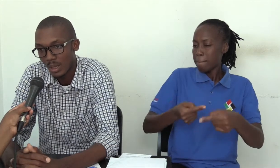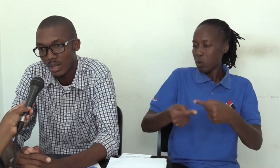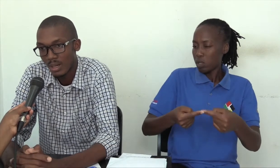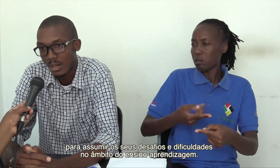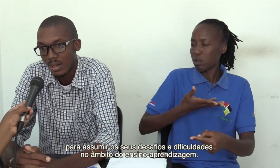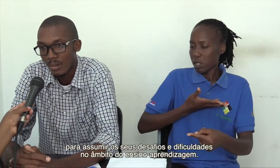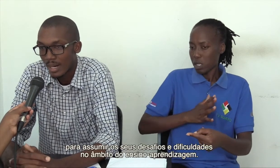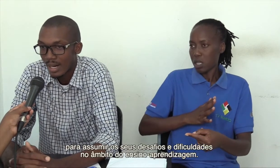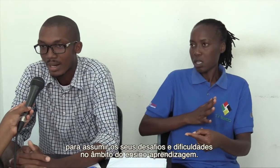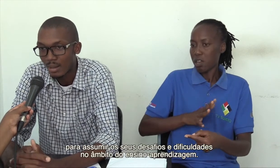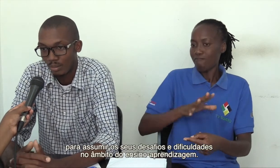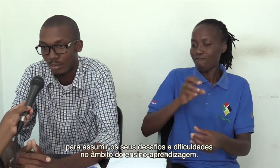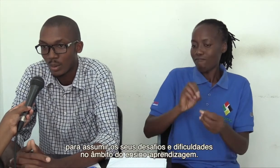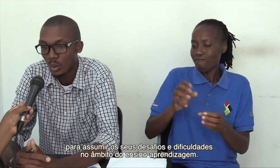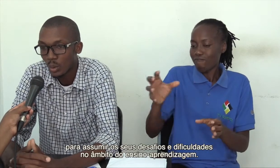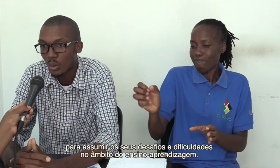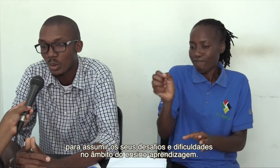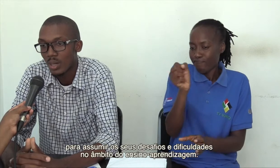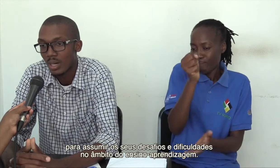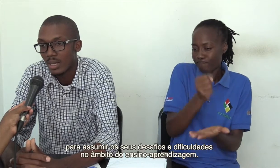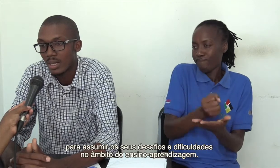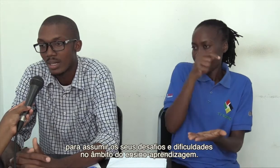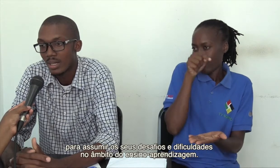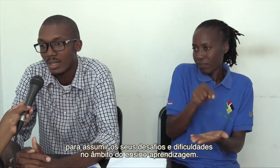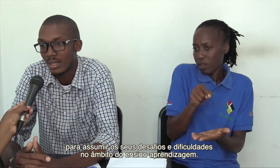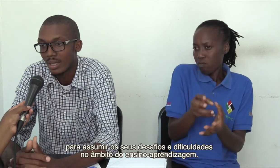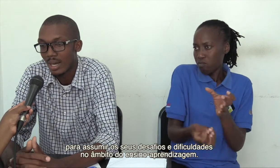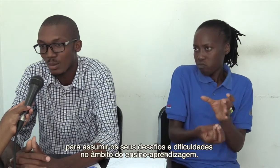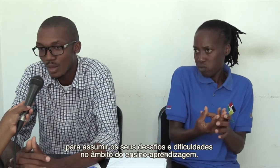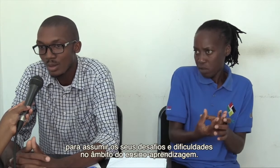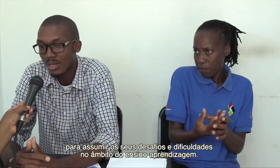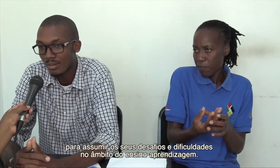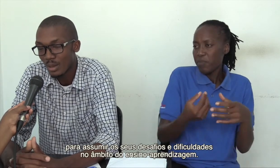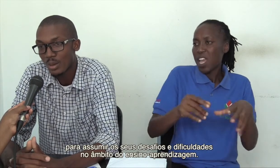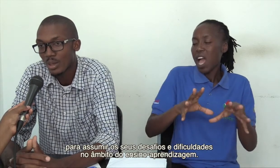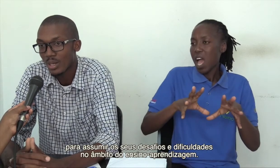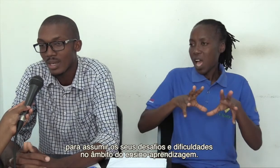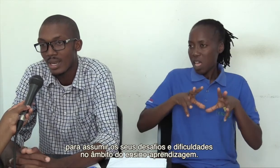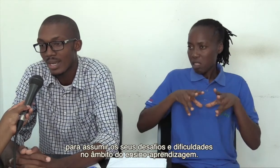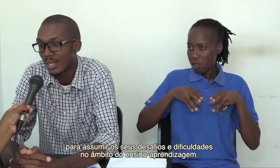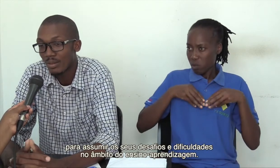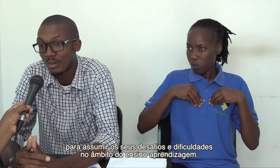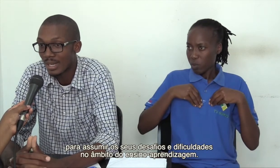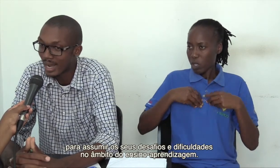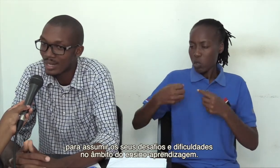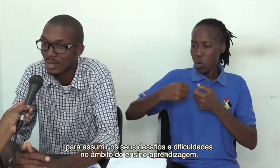Para, junto, assumir os desafios e as dificuldades